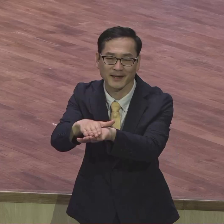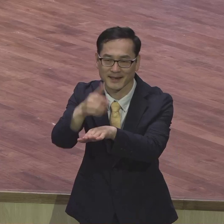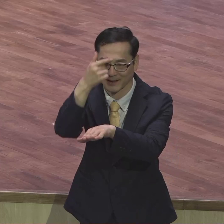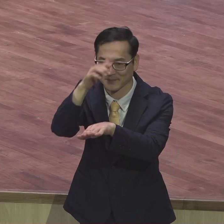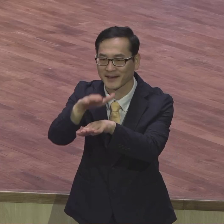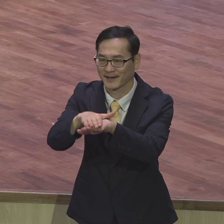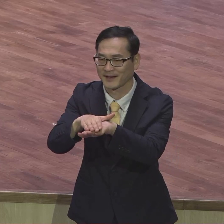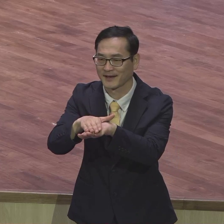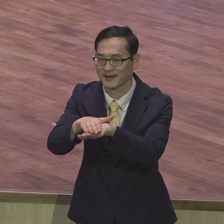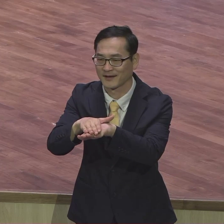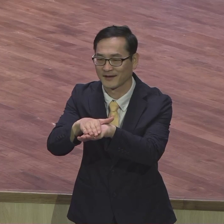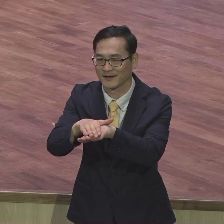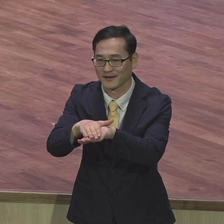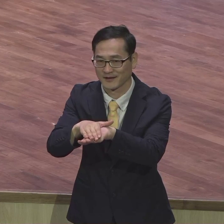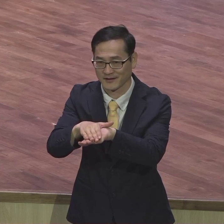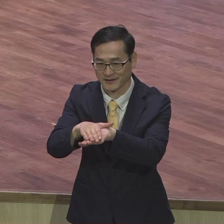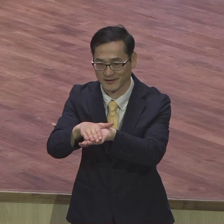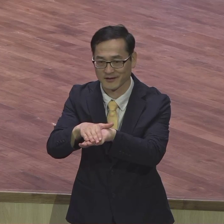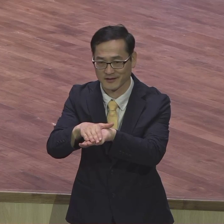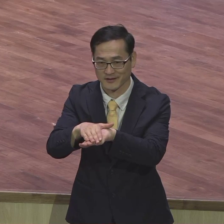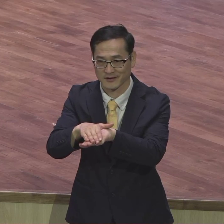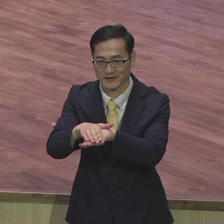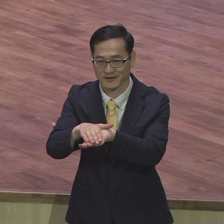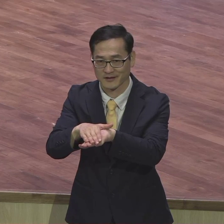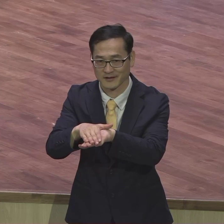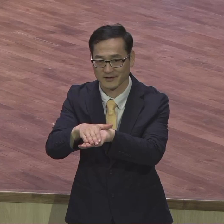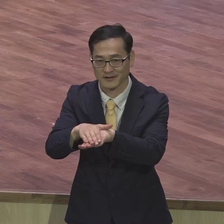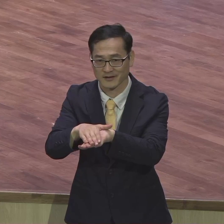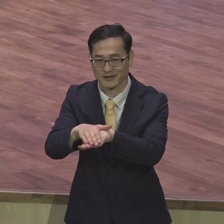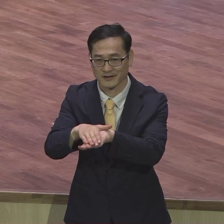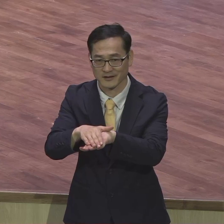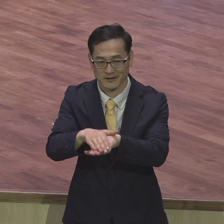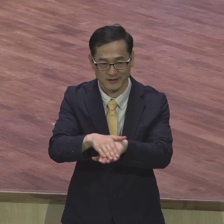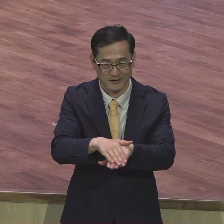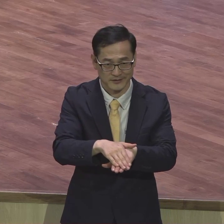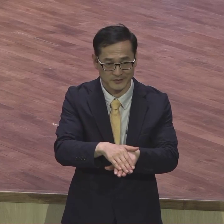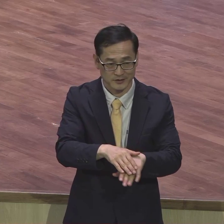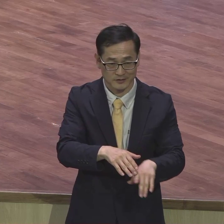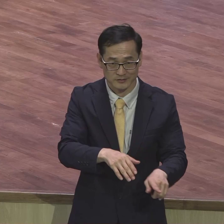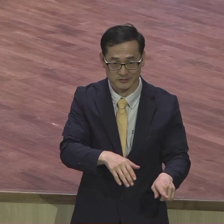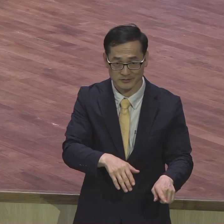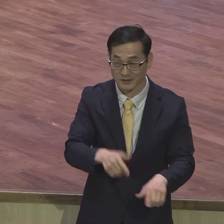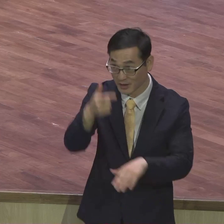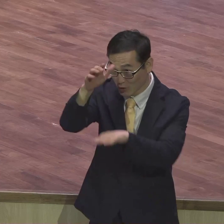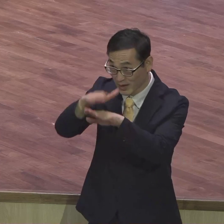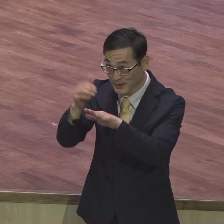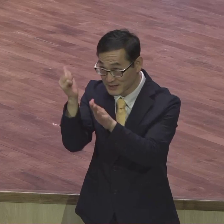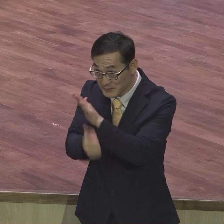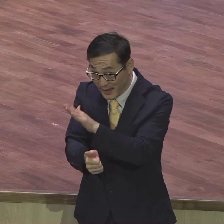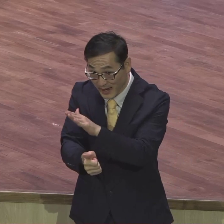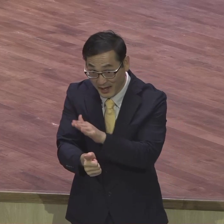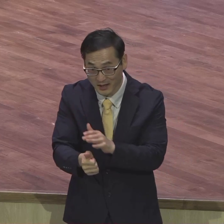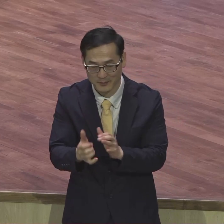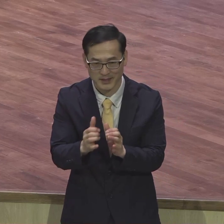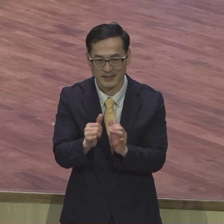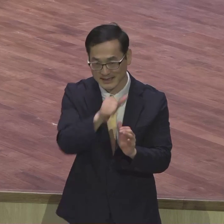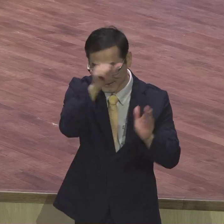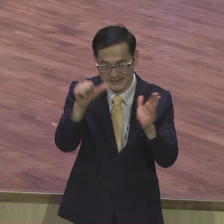그만큼 예배가 중요합니다 예배 실패는 인간 실패에요 예배들이 나와서 하나님 음성